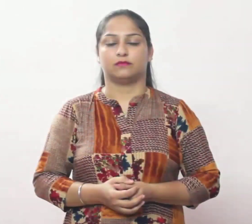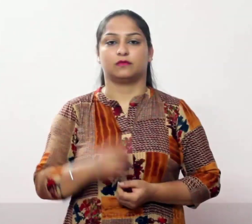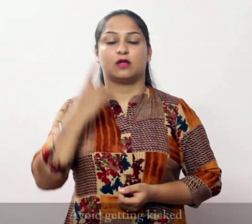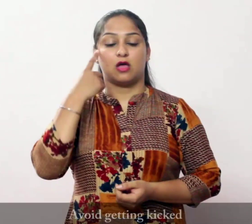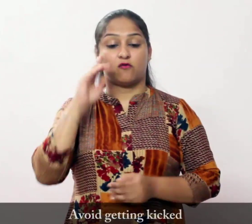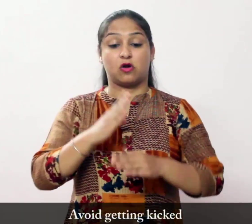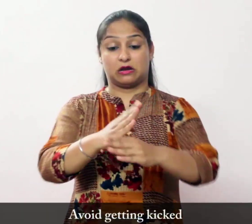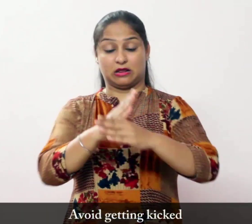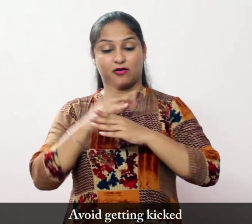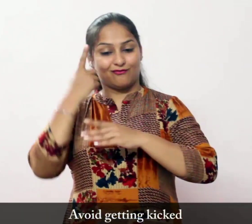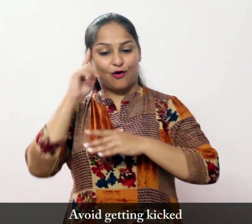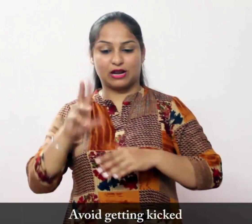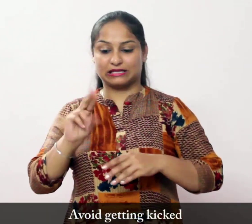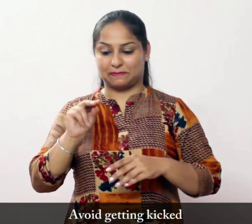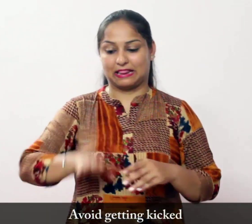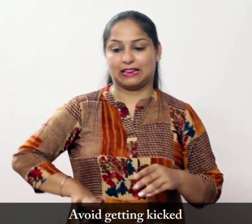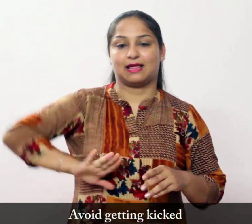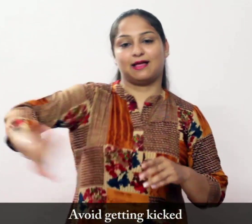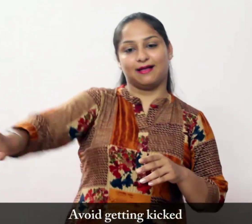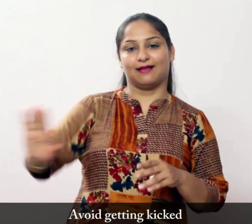लाट मारने से बचें